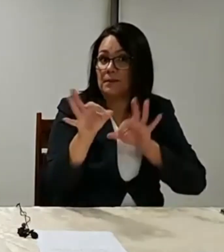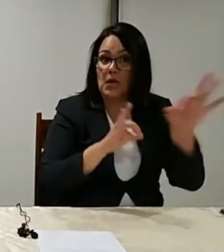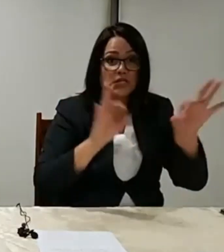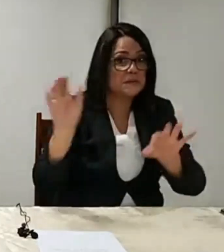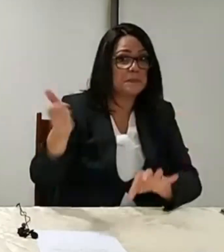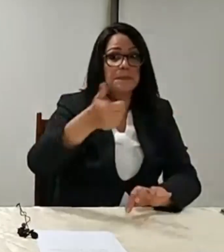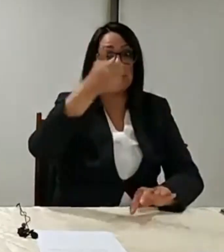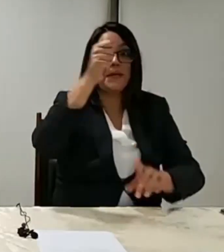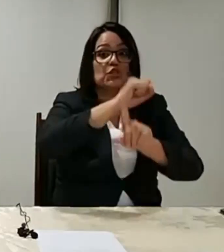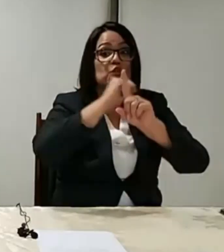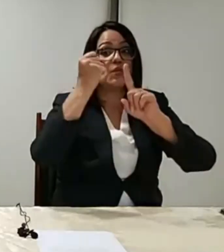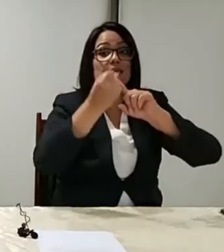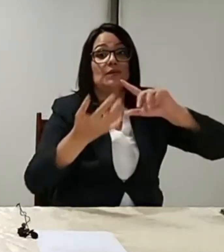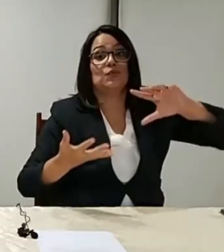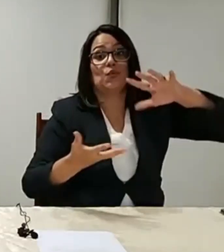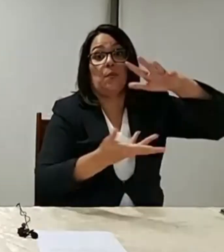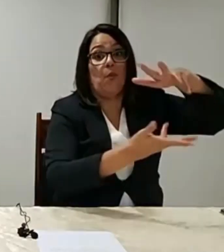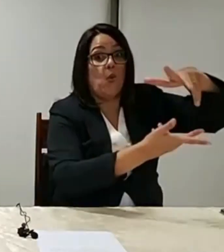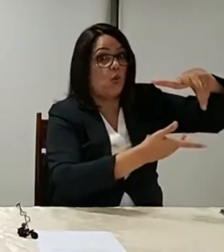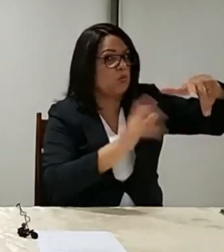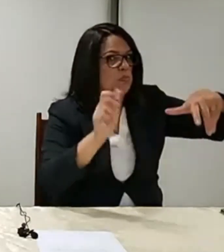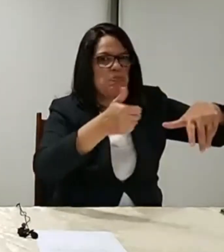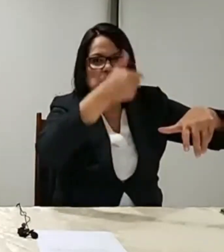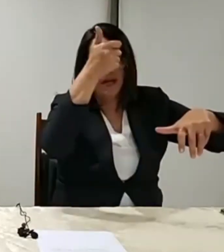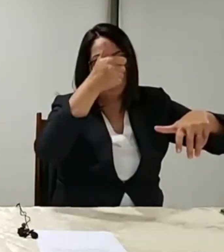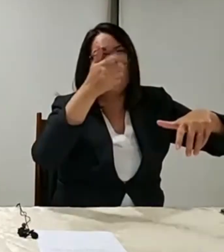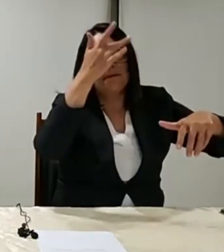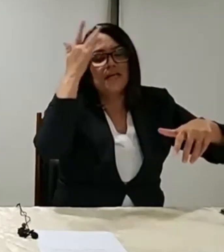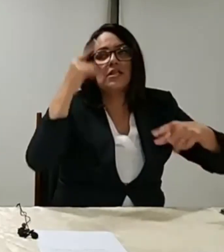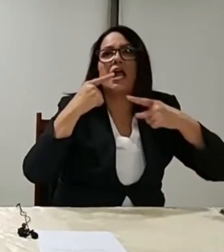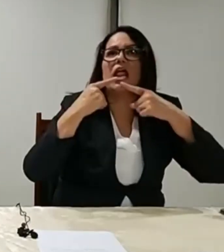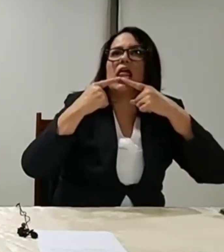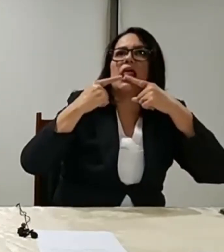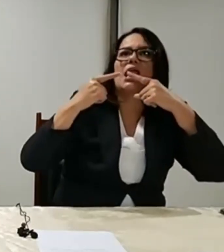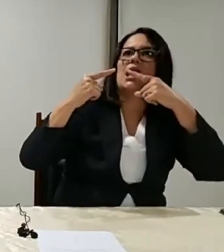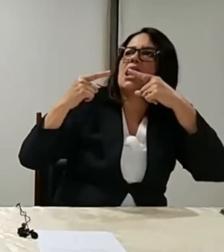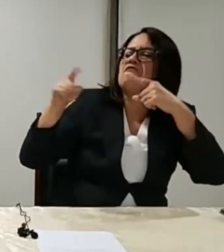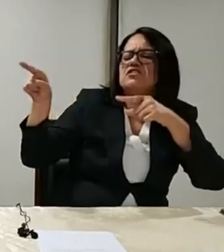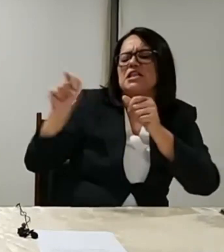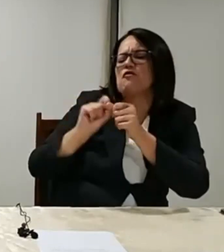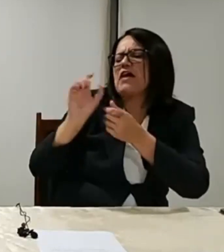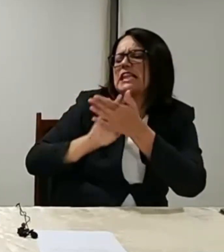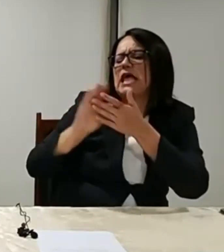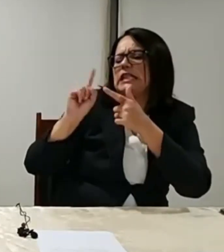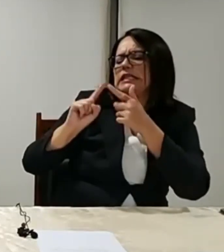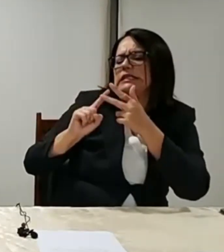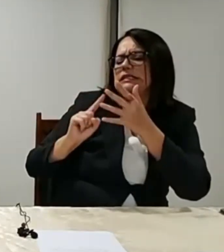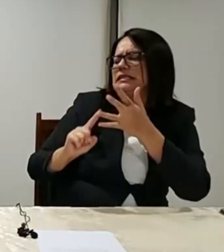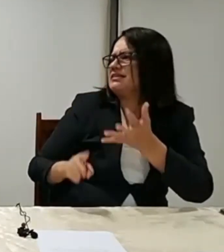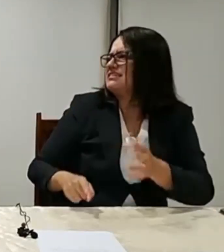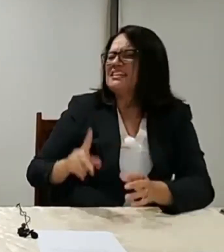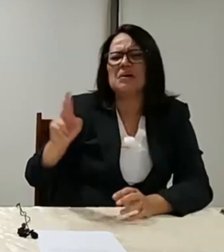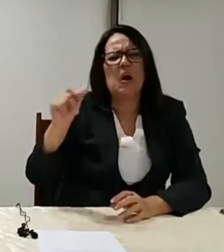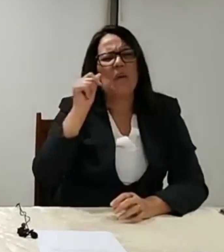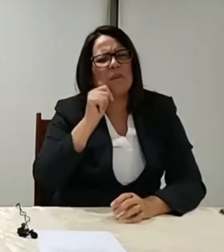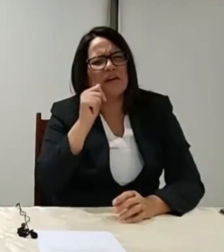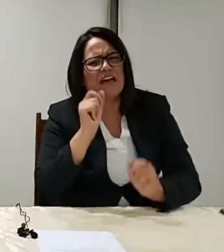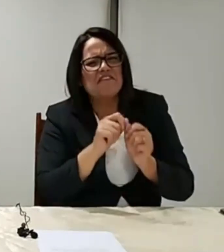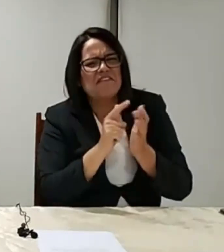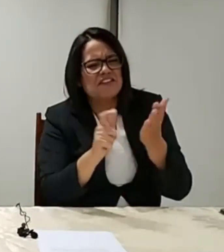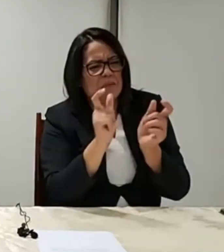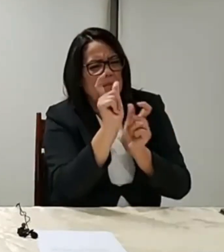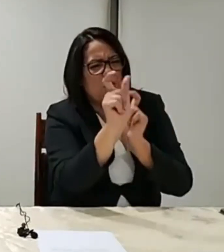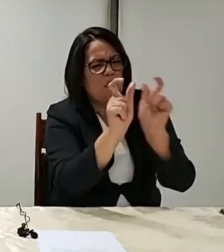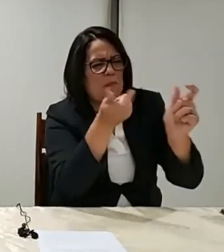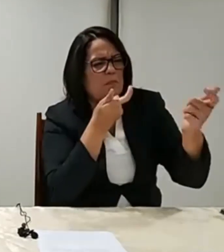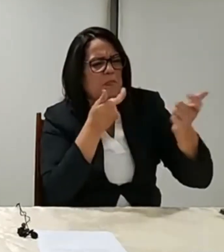projeto social do mundo. E tem gente que critica ainda. O governo não faz nada. Como essa senhora. senhora, ele montou de palavrões